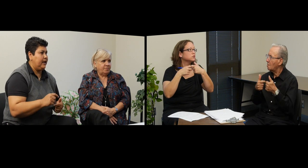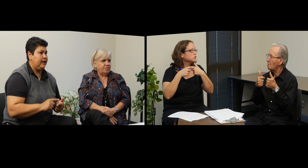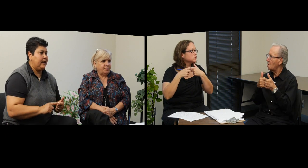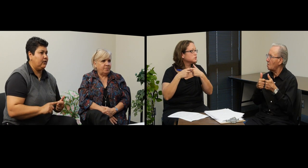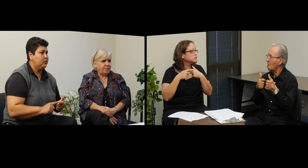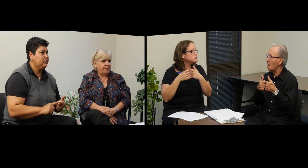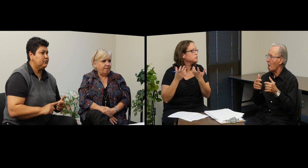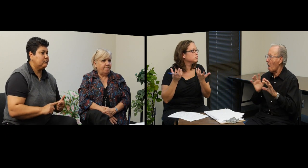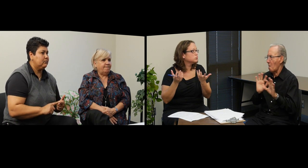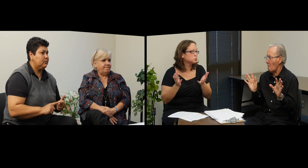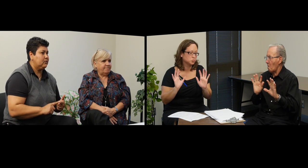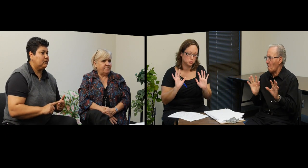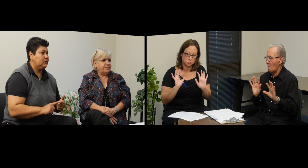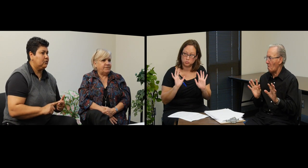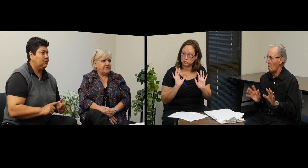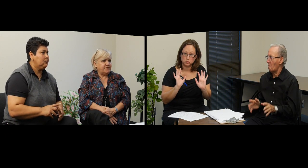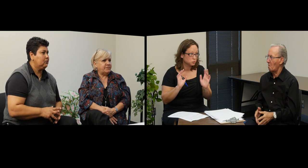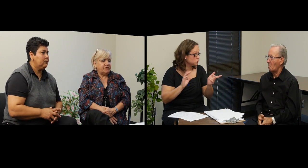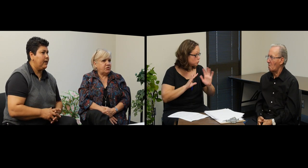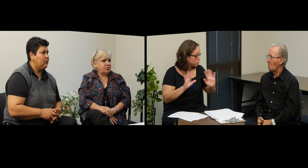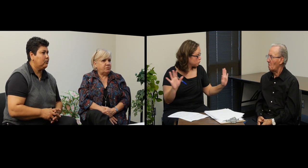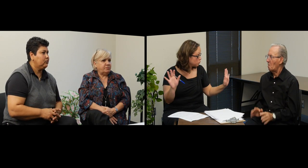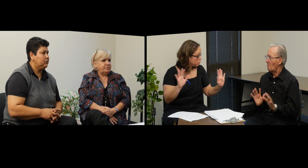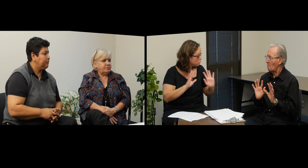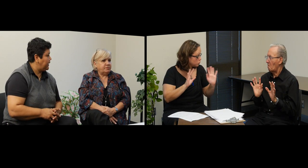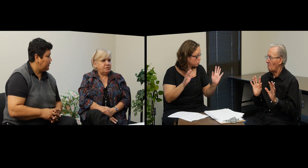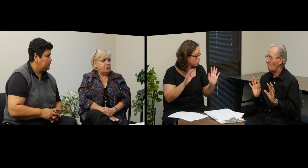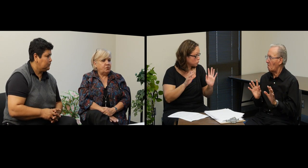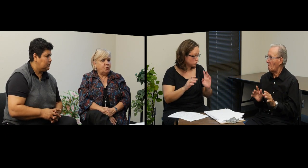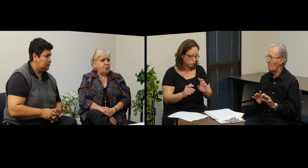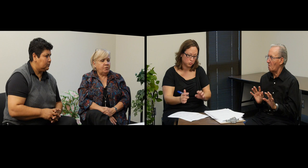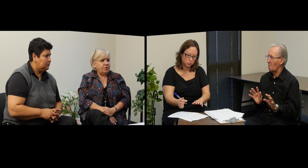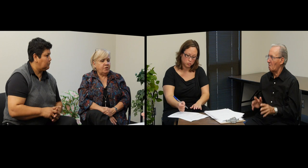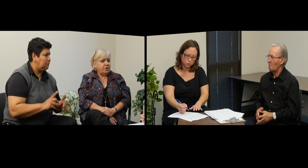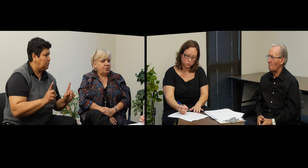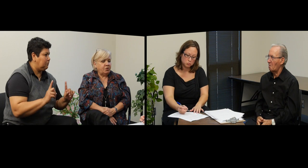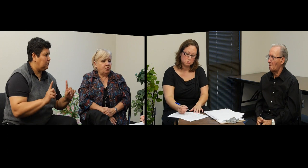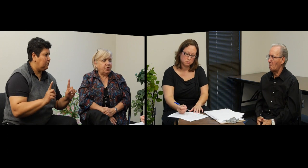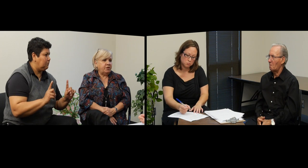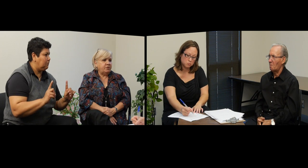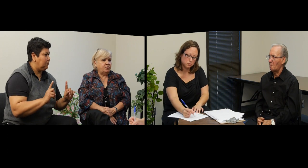La luz, no, no, no pago luz, no paga luz. No, tiene ahora un crédito.